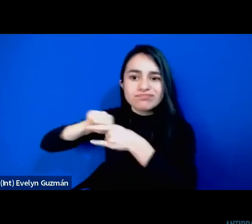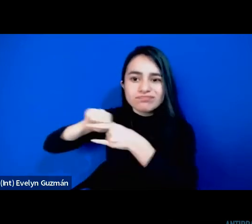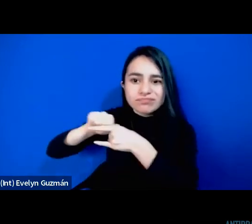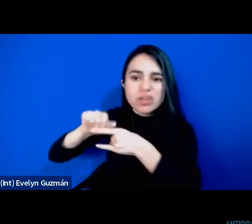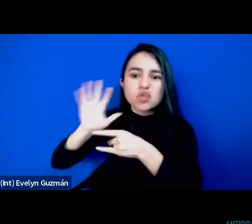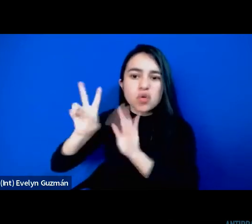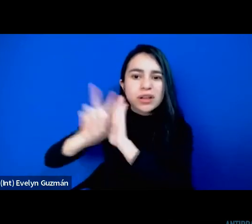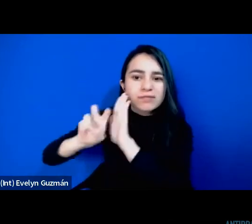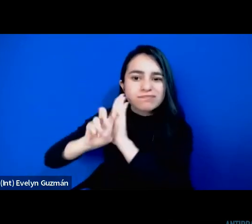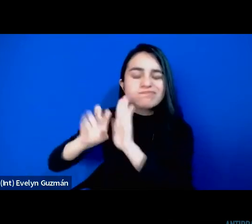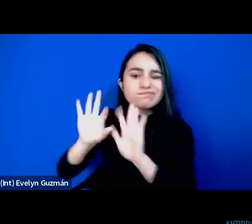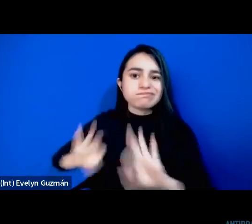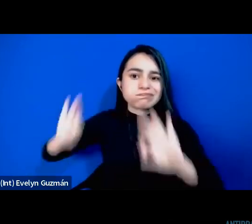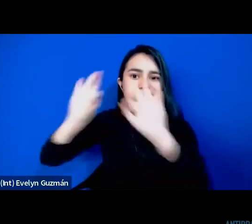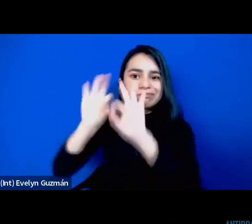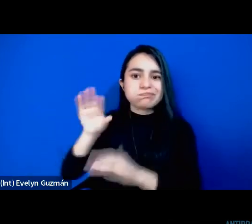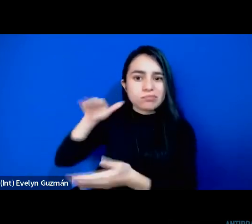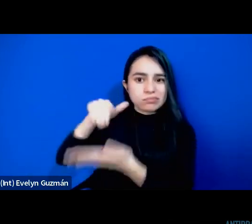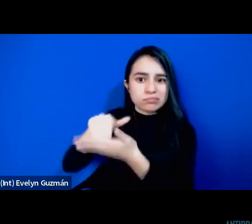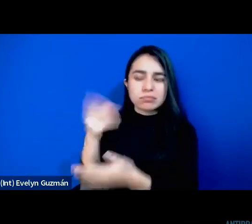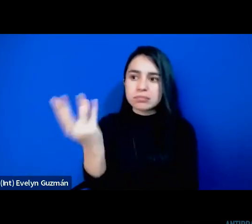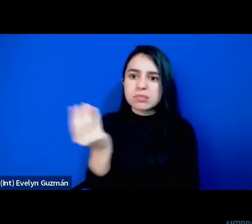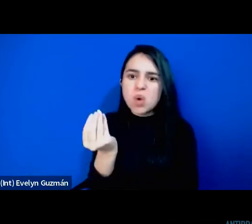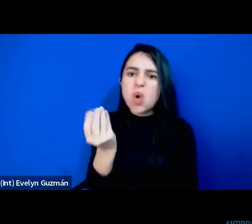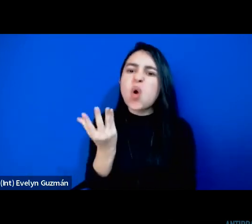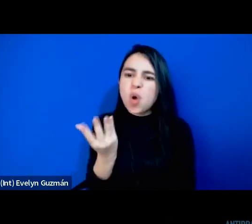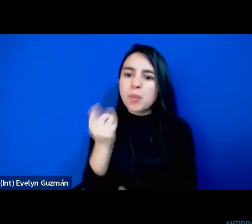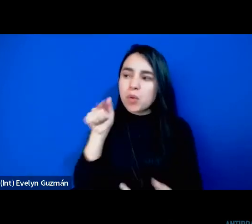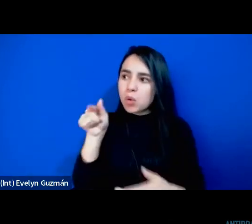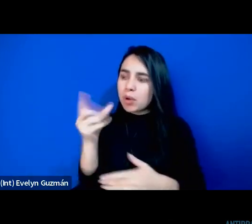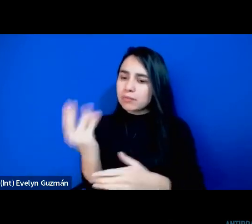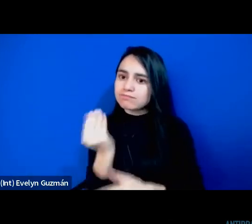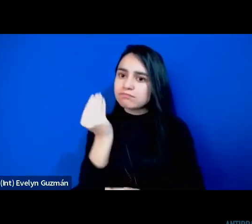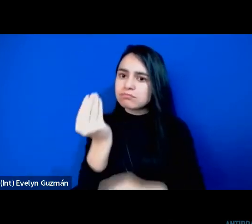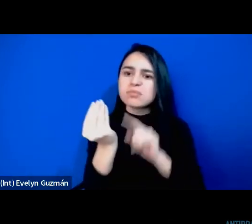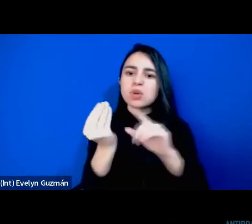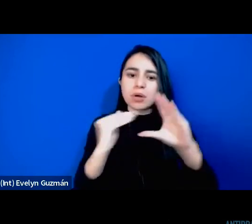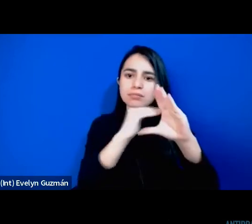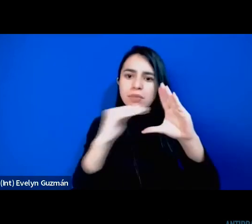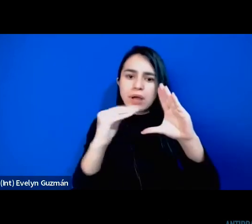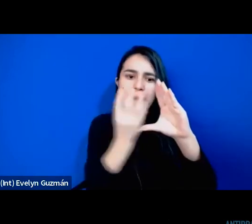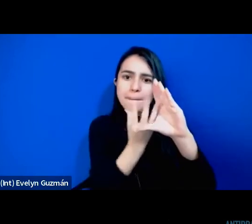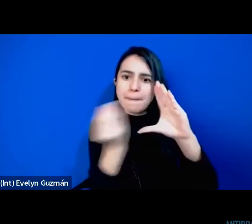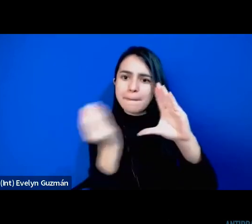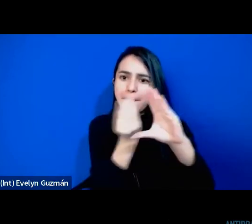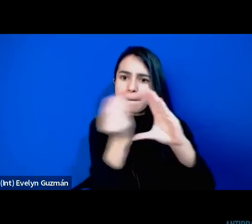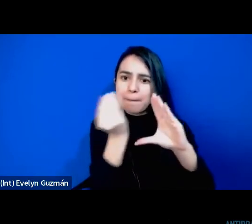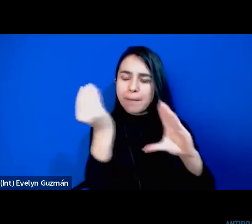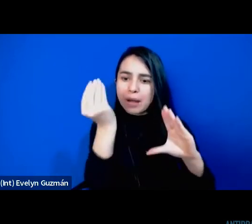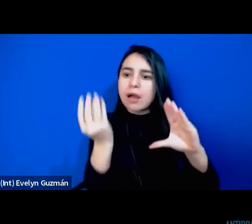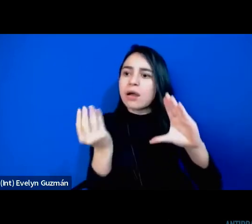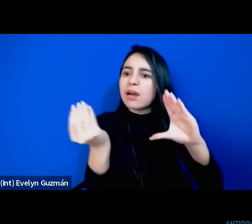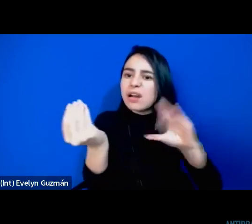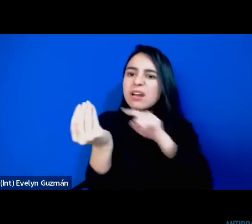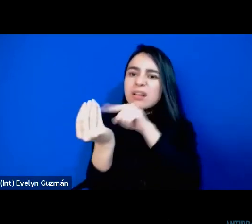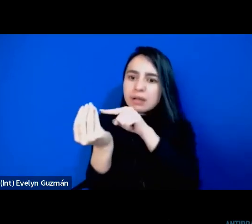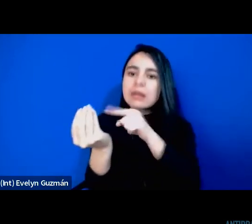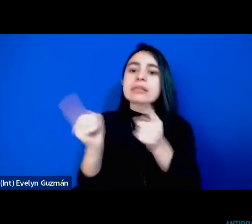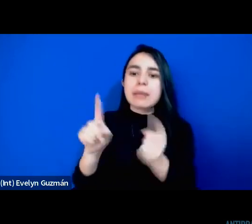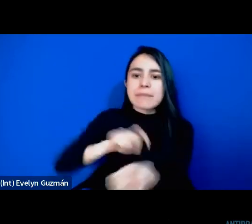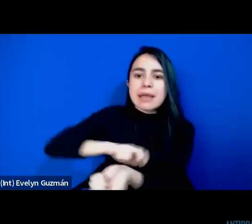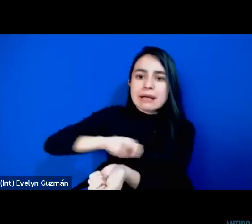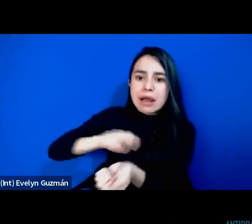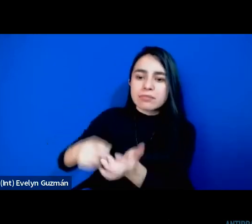importante saber cómo se apresenta como clase y como raza cómo se cambia